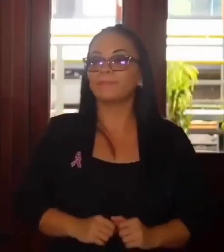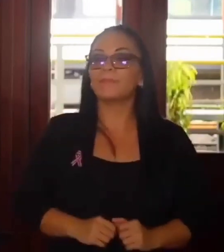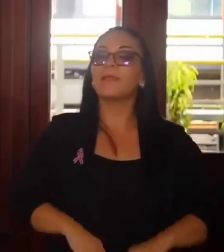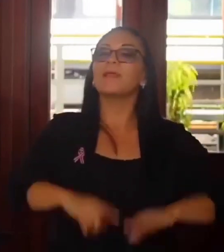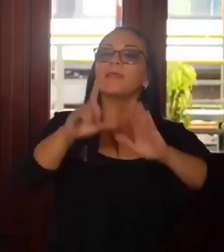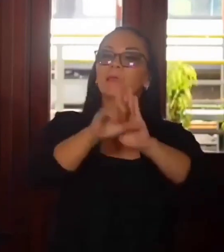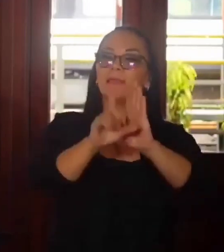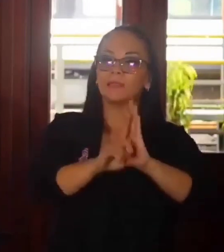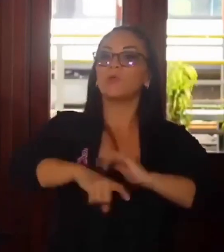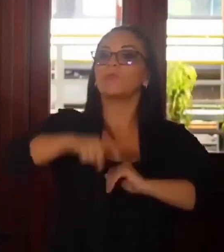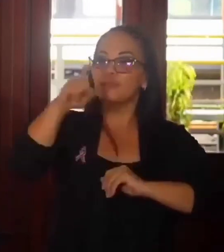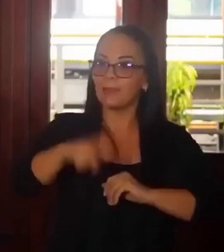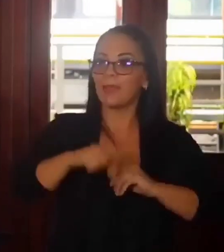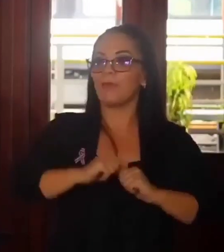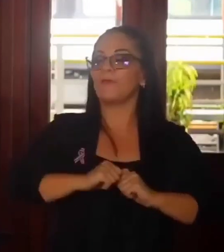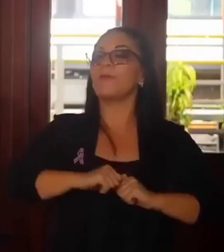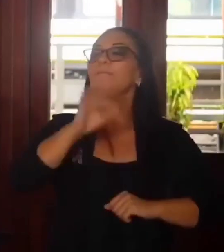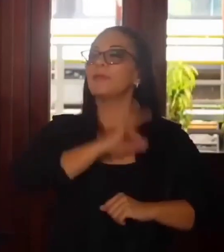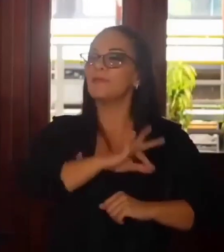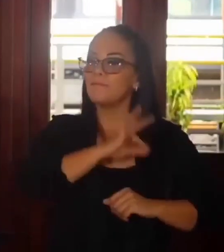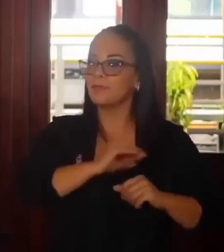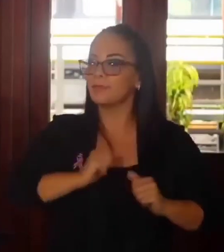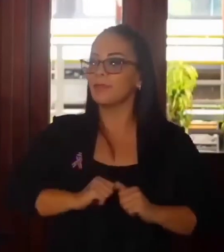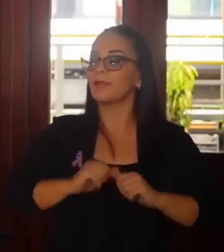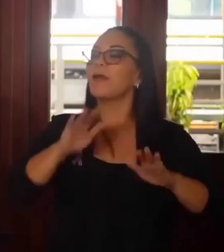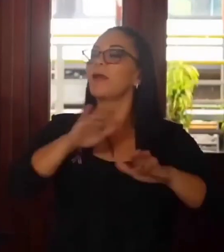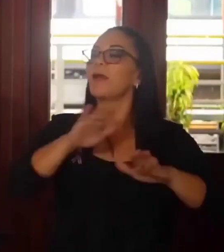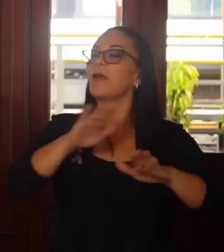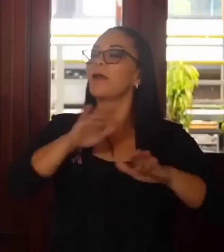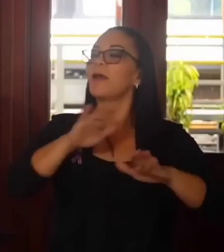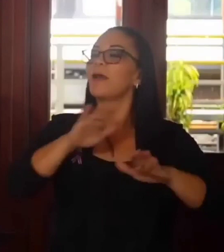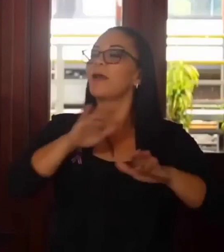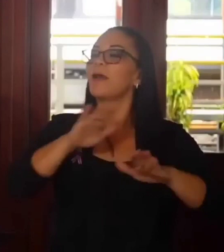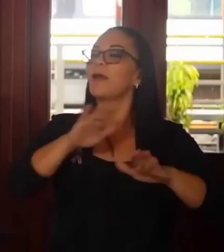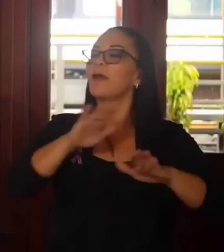legislación debe ser para beneficiar a todos